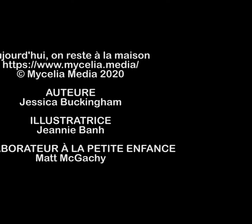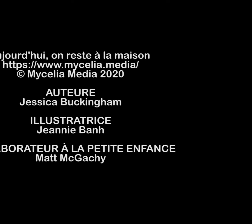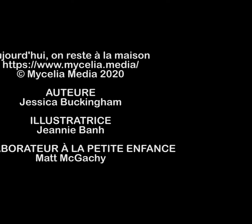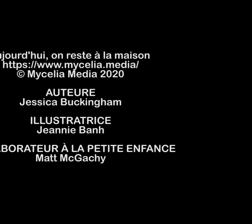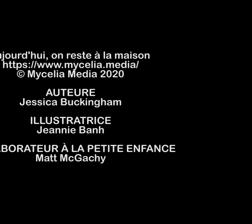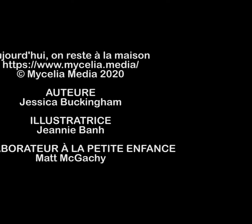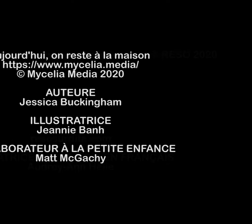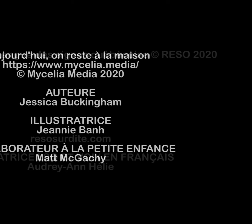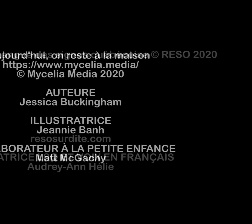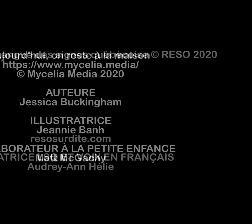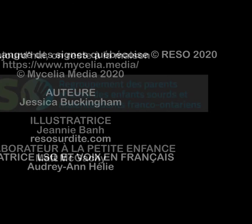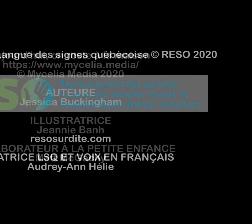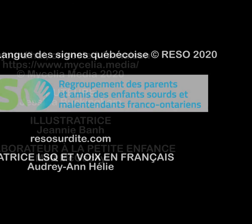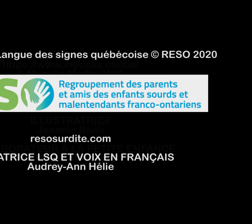Au revoir,